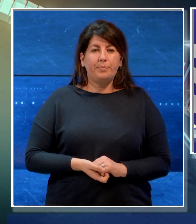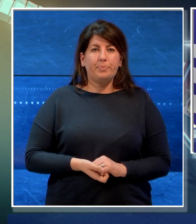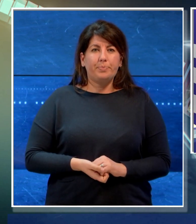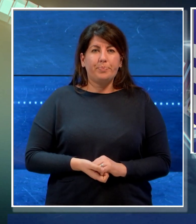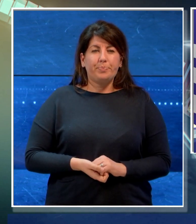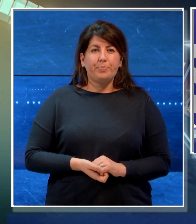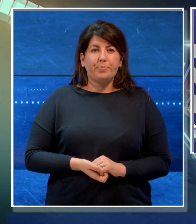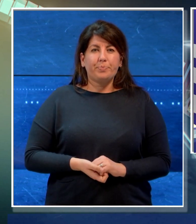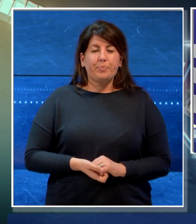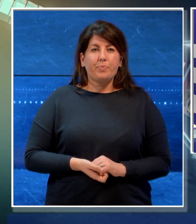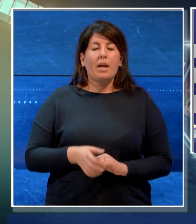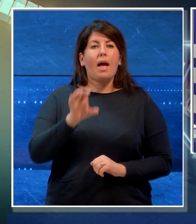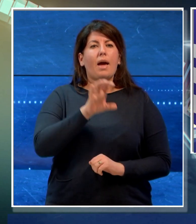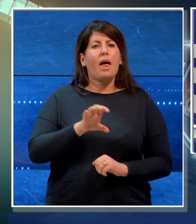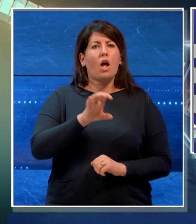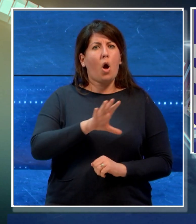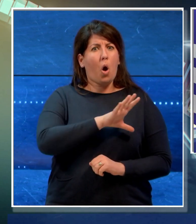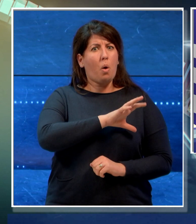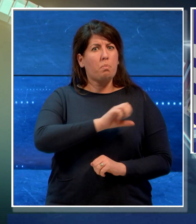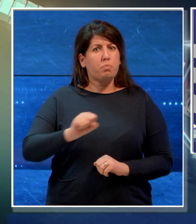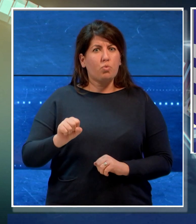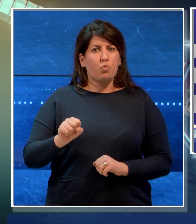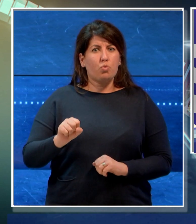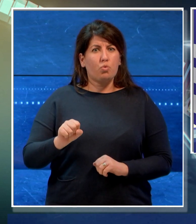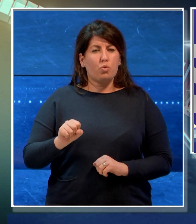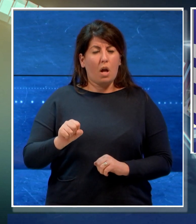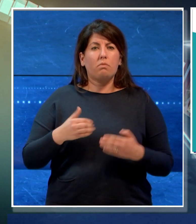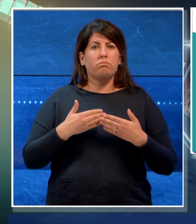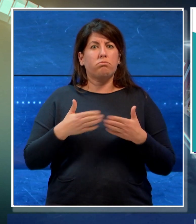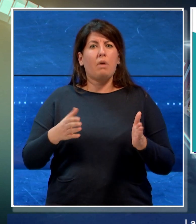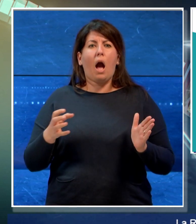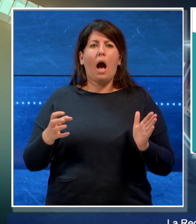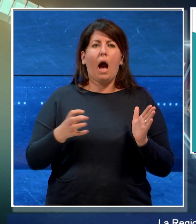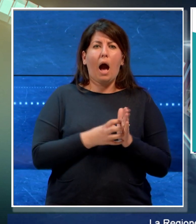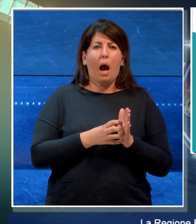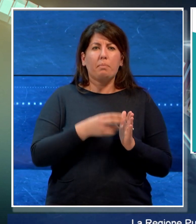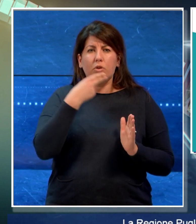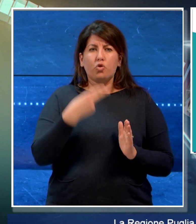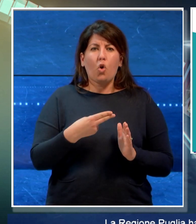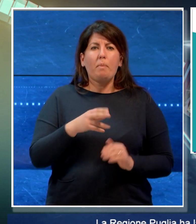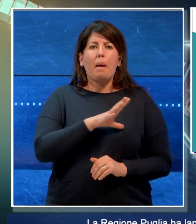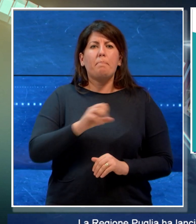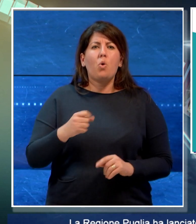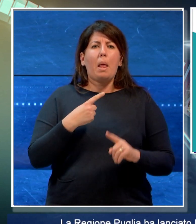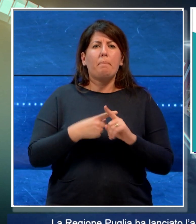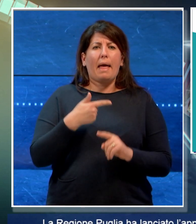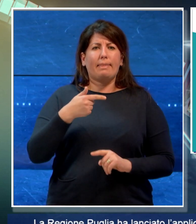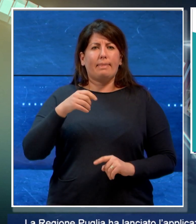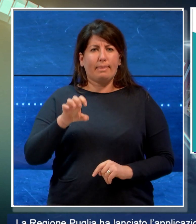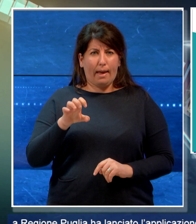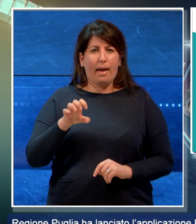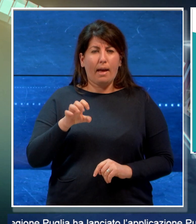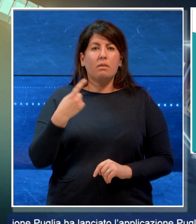La Regione Puglia ha lanciato l'applicazione Puglia per te, il nuovo